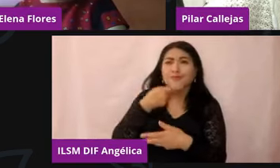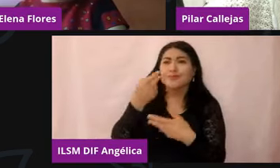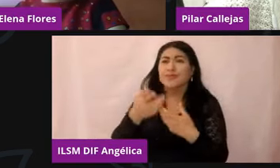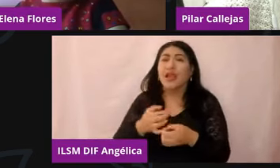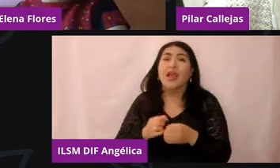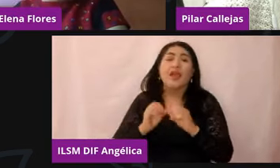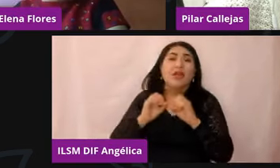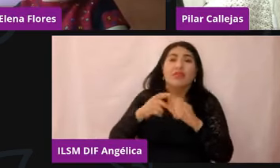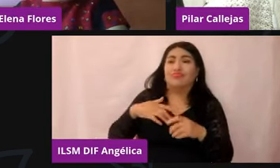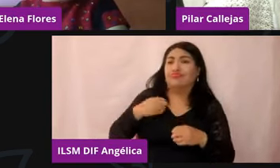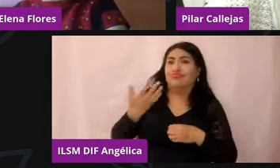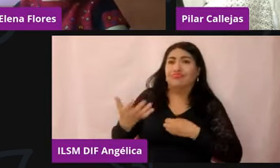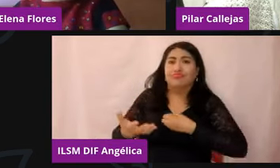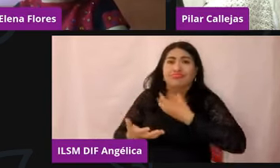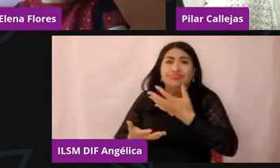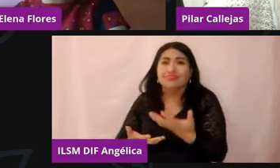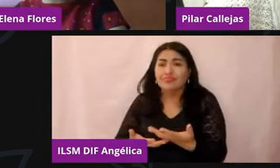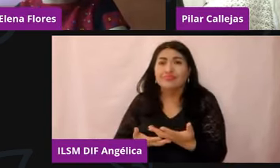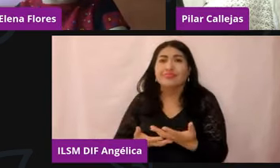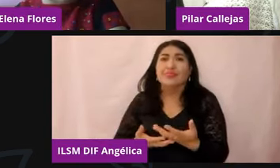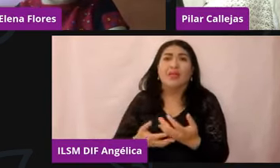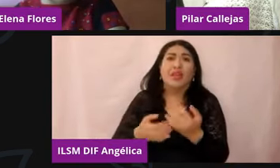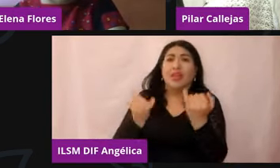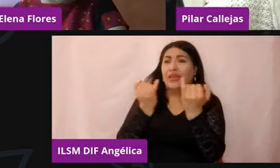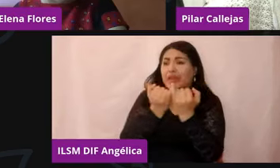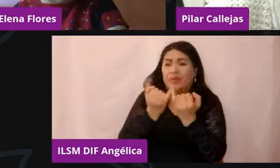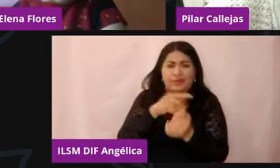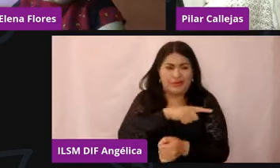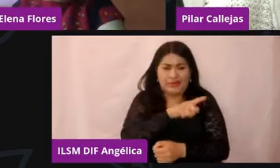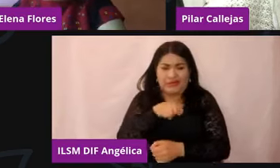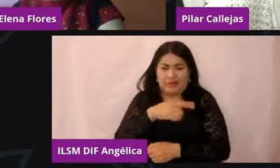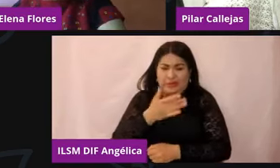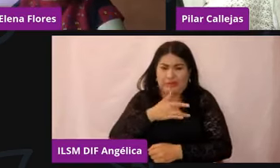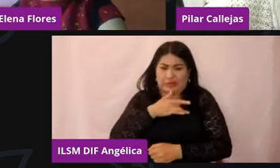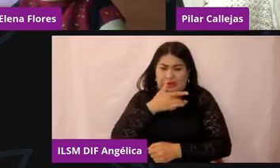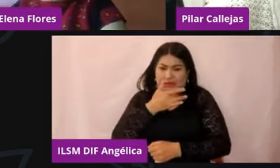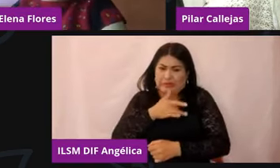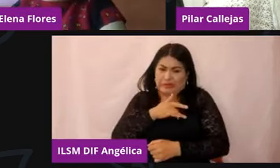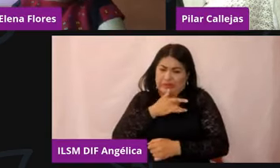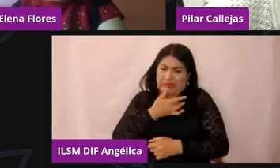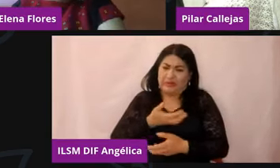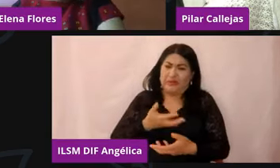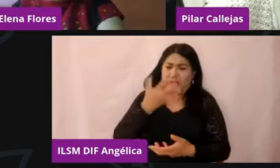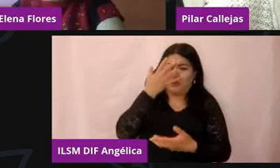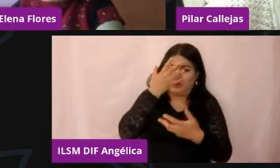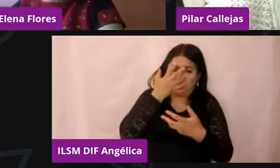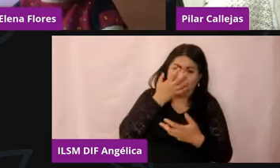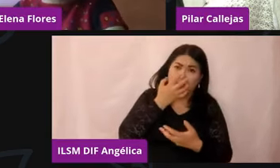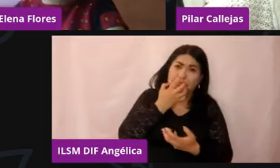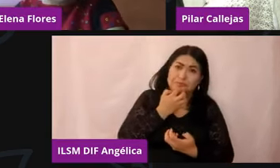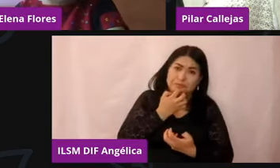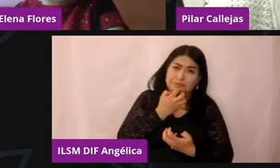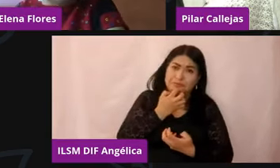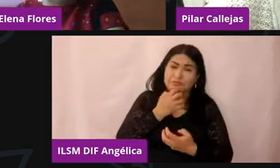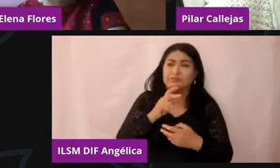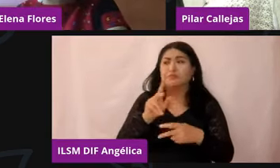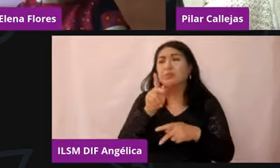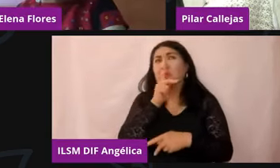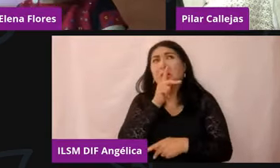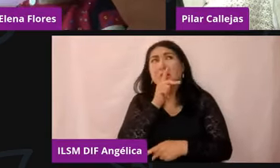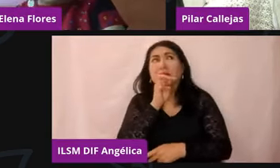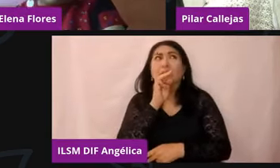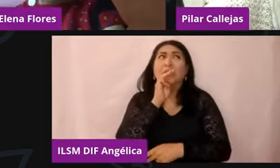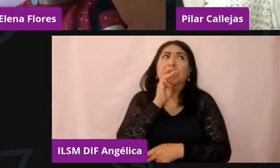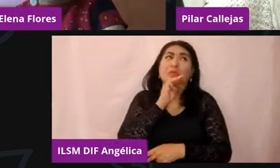regresiones emocionales de tristeza o de extrañar a sus padres, madres.